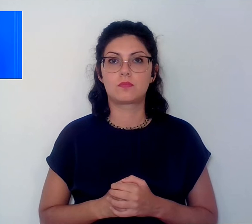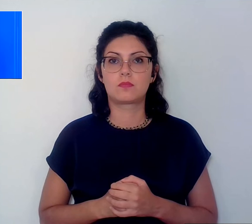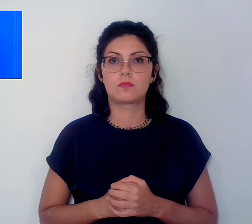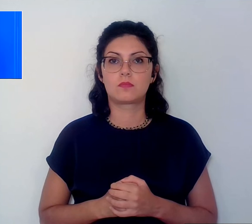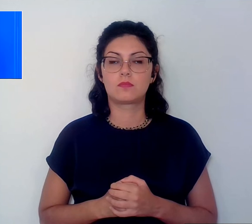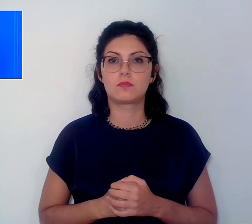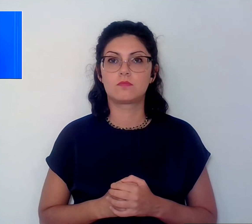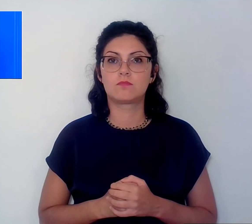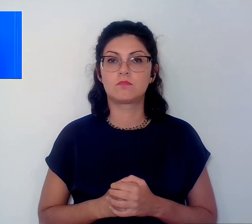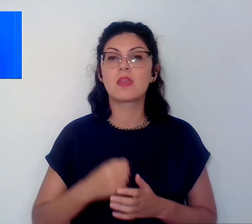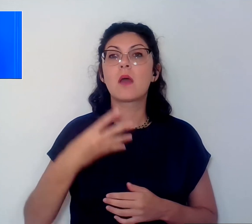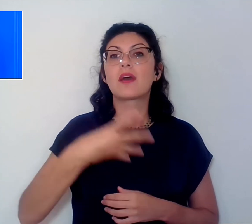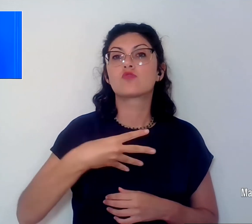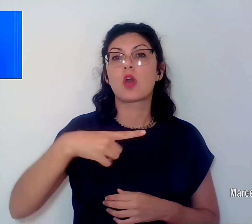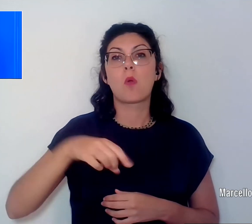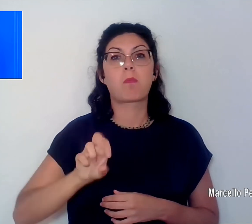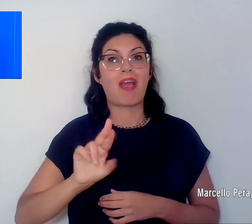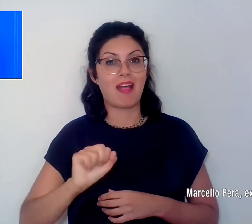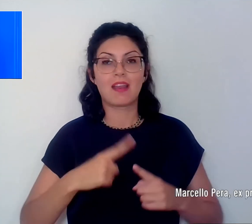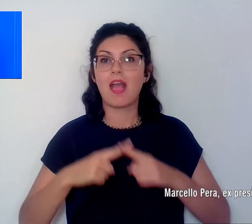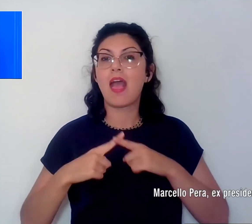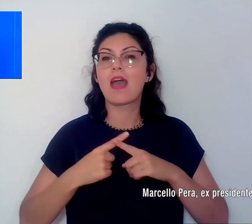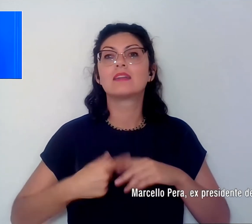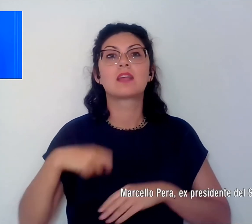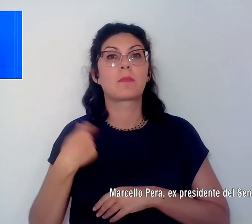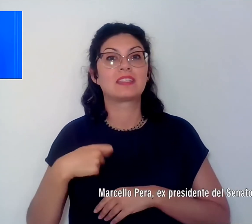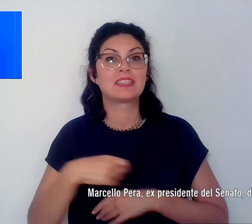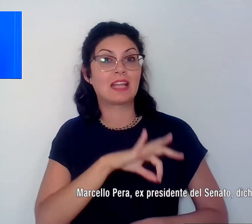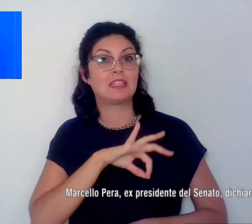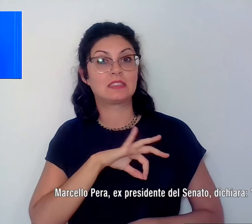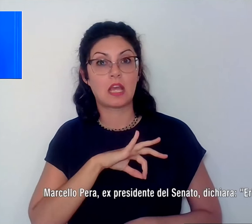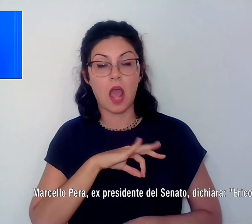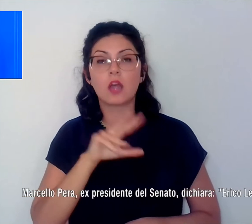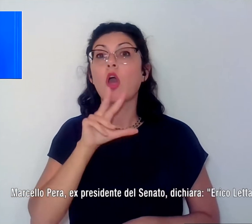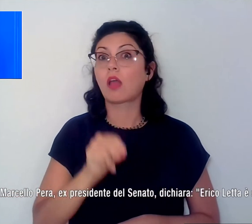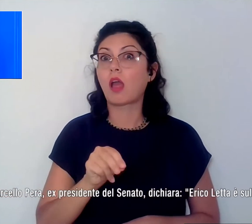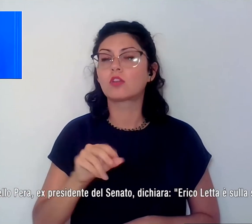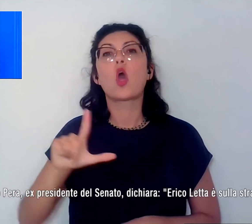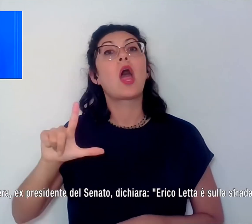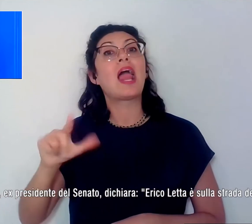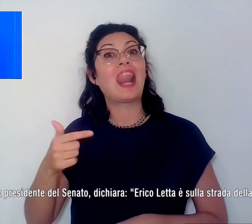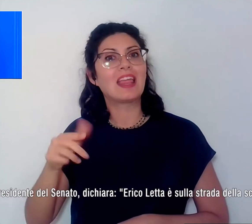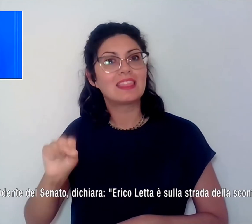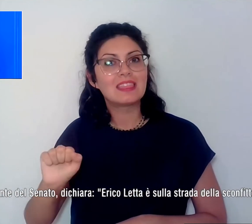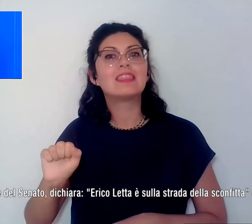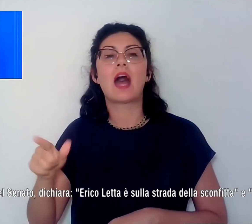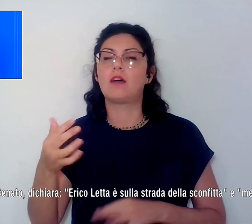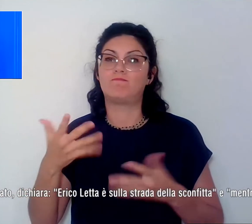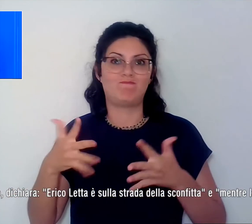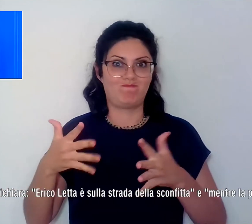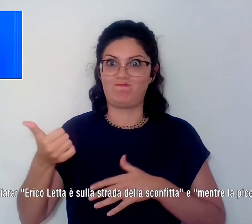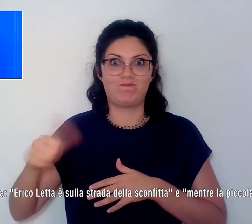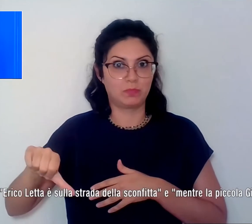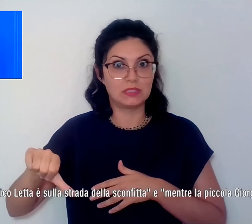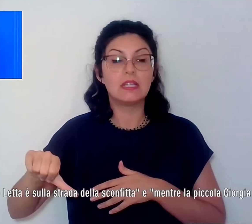Marcello Pera, ex presidente del Senato, ha dichiarato Enrico Letta è sulla strada della sconfitta e